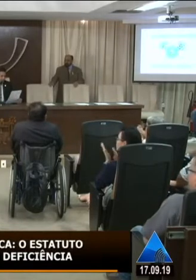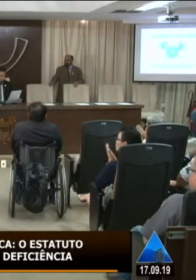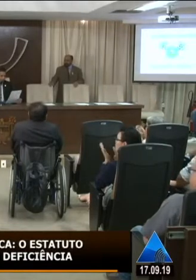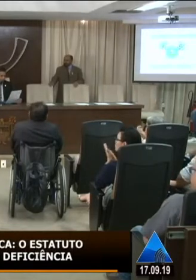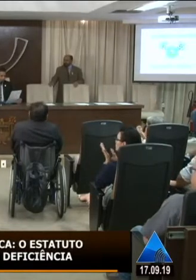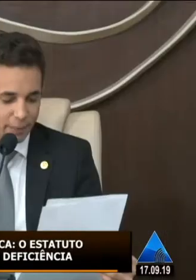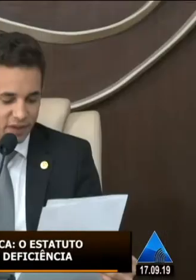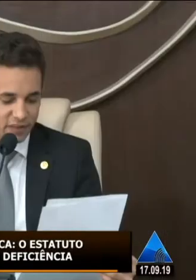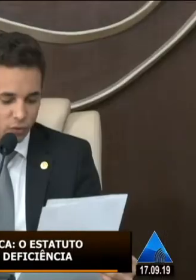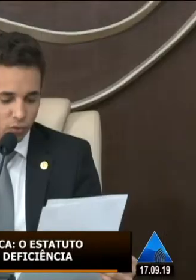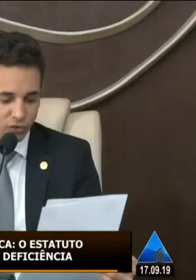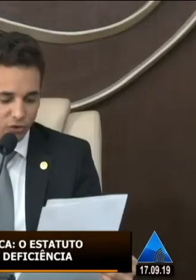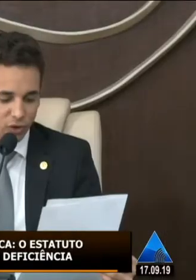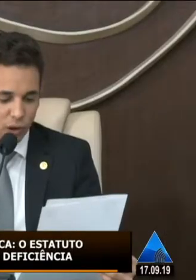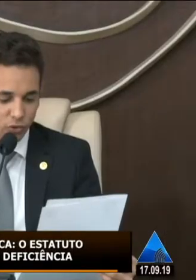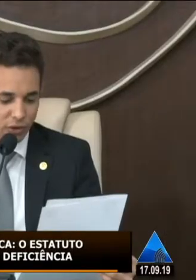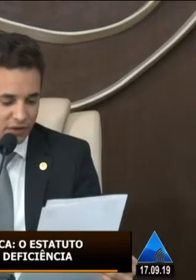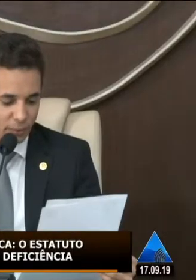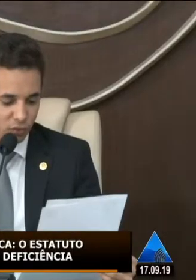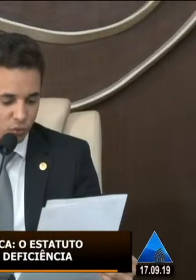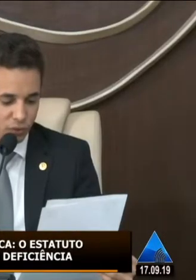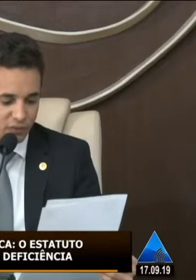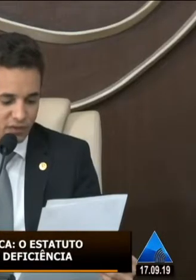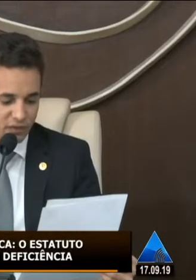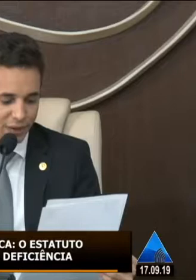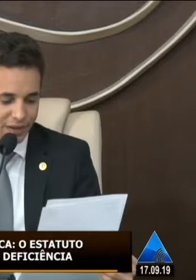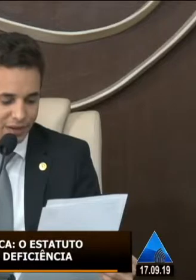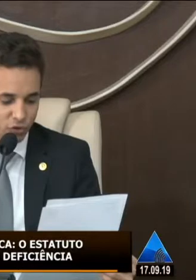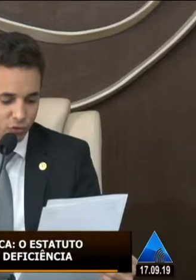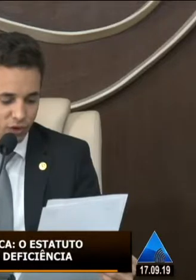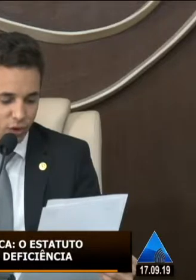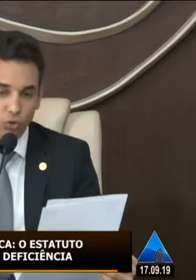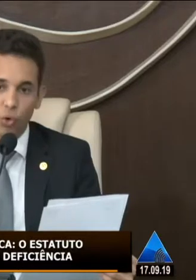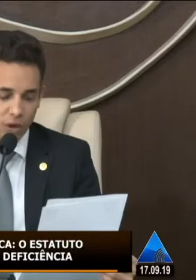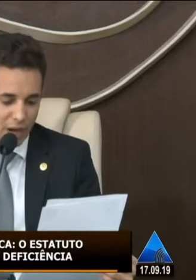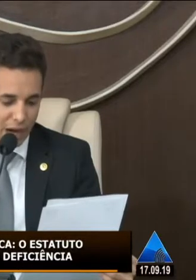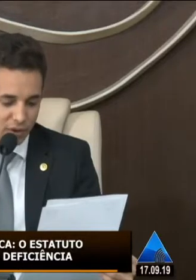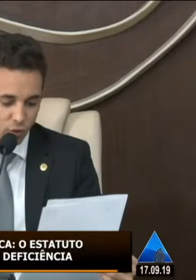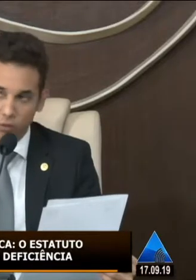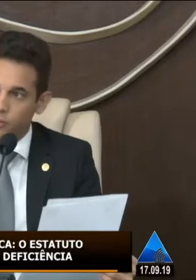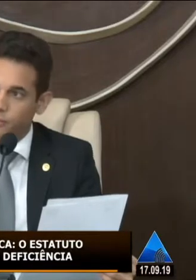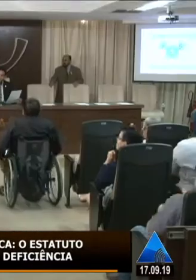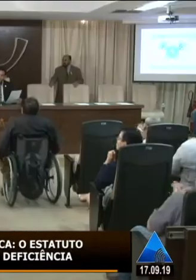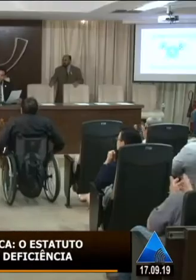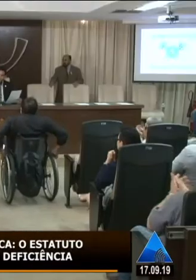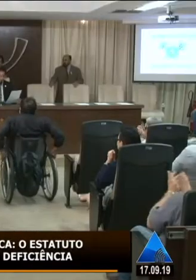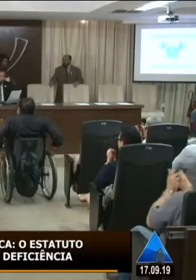A sua senhoria, presidente do Conselho Estadual dos Direitos da Pessoa com Deficiência do RN, José Odon Abidon,